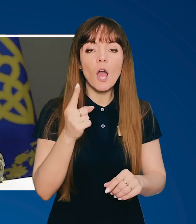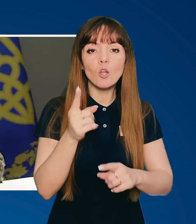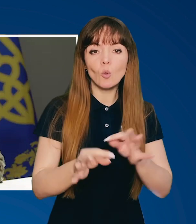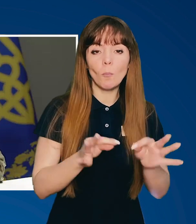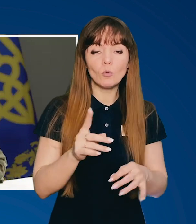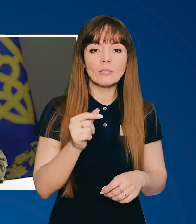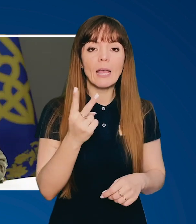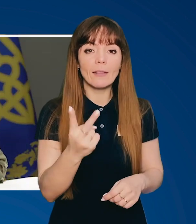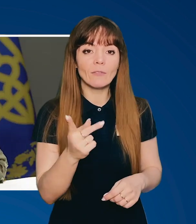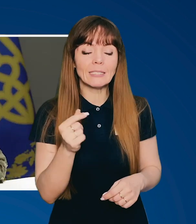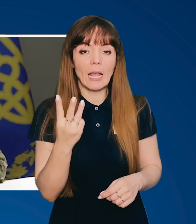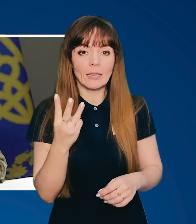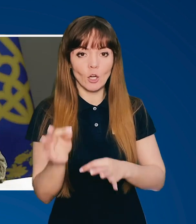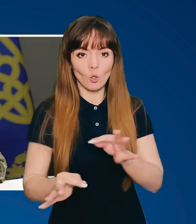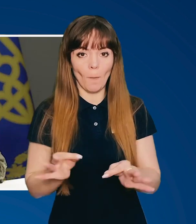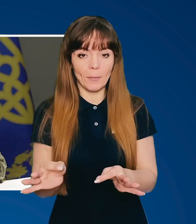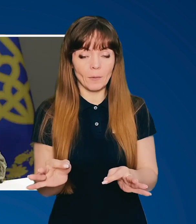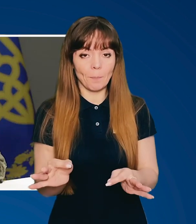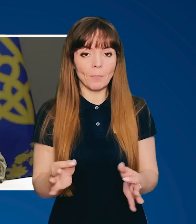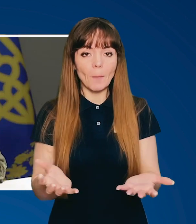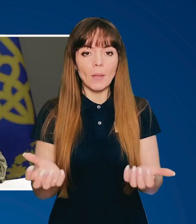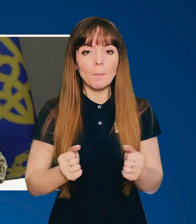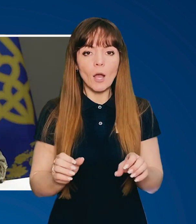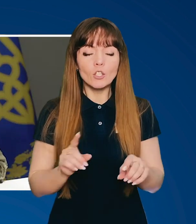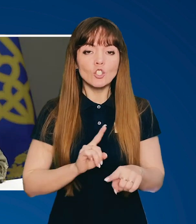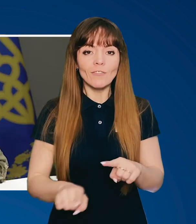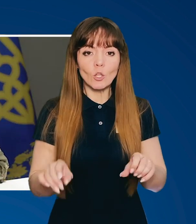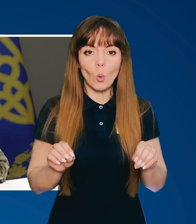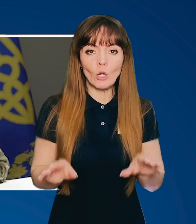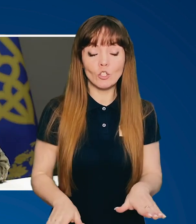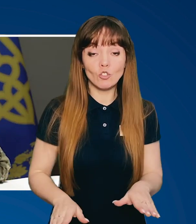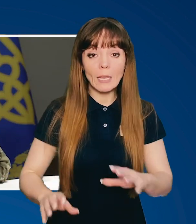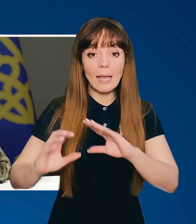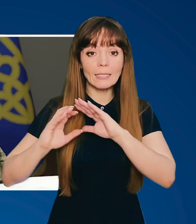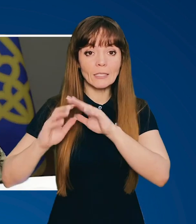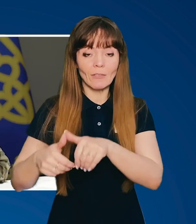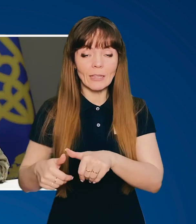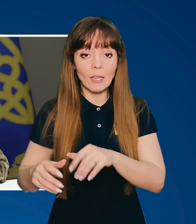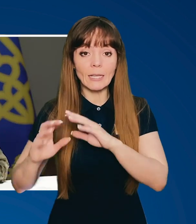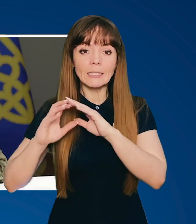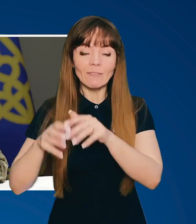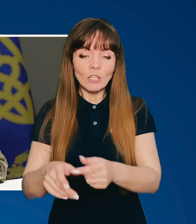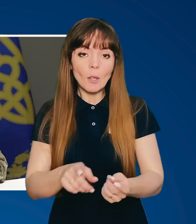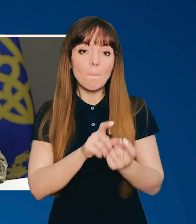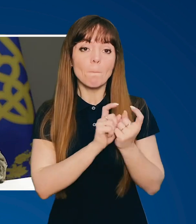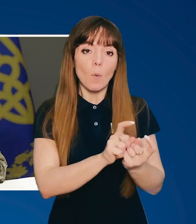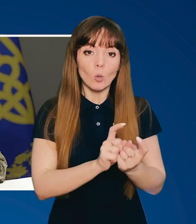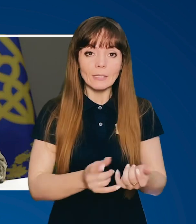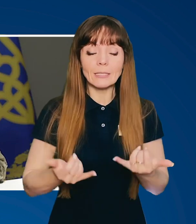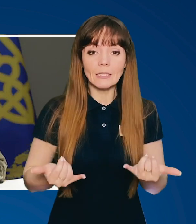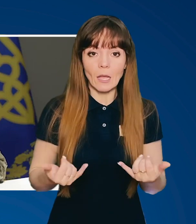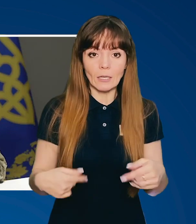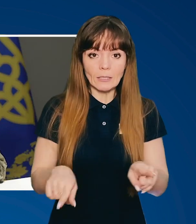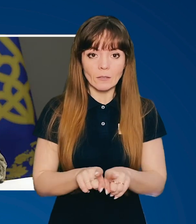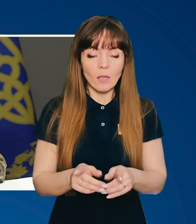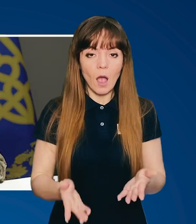добу, за дві, за три. Приймати швидко рішення. Світ. Світ бореться зараз так.